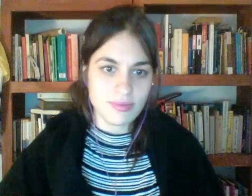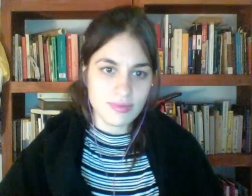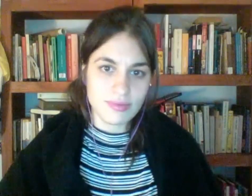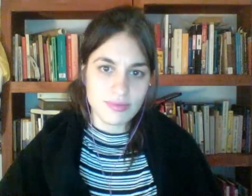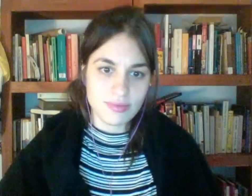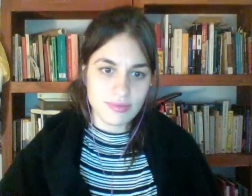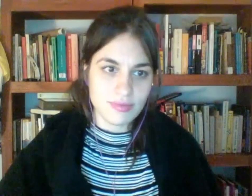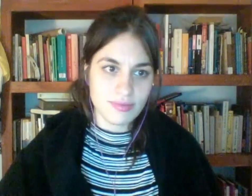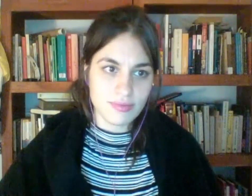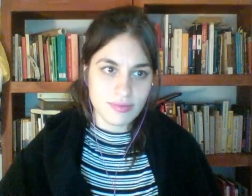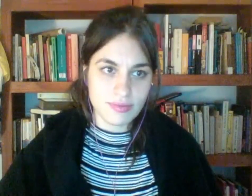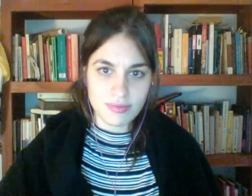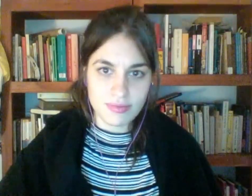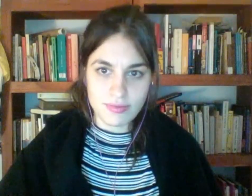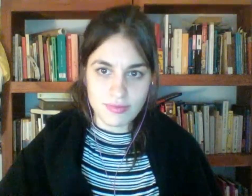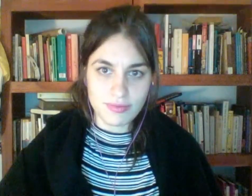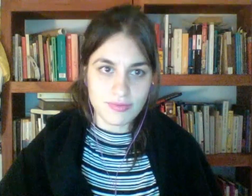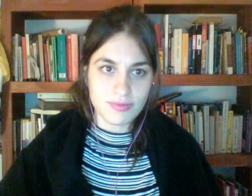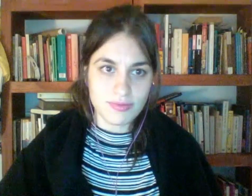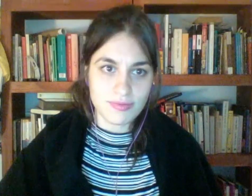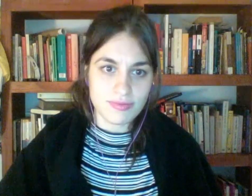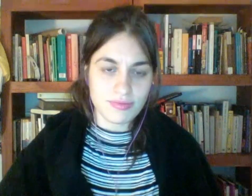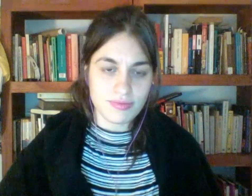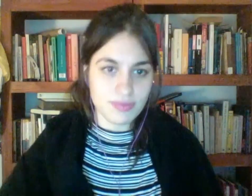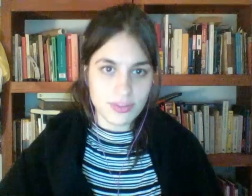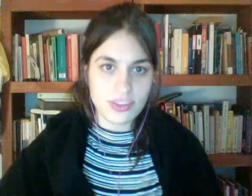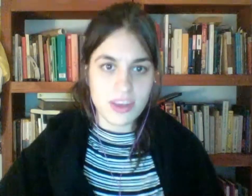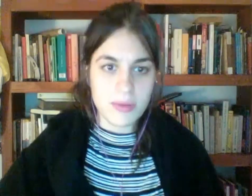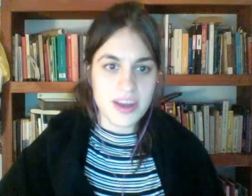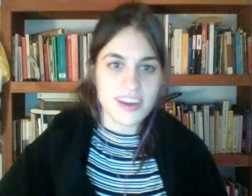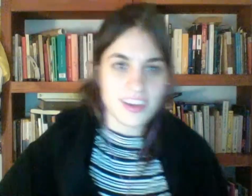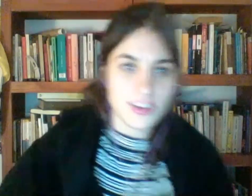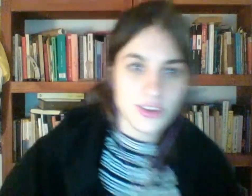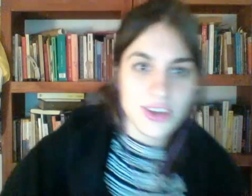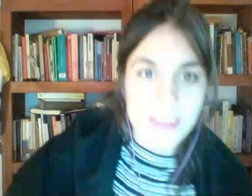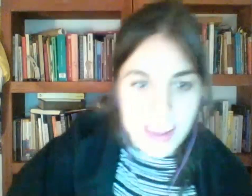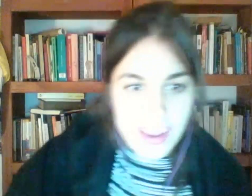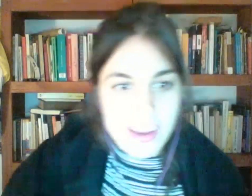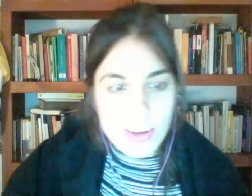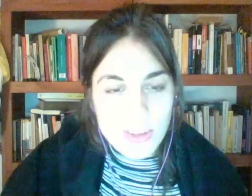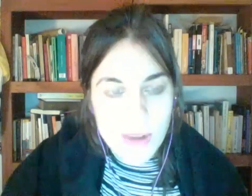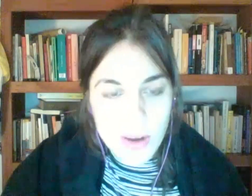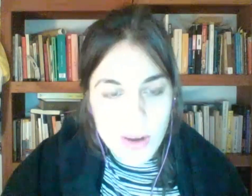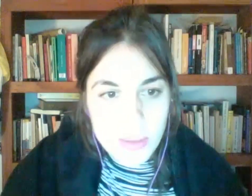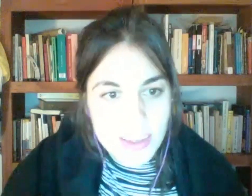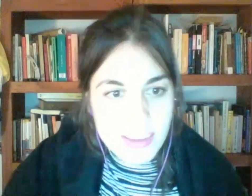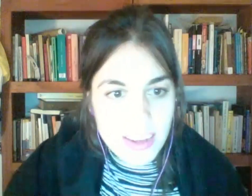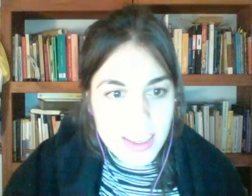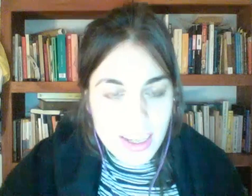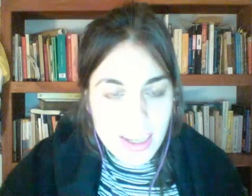cierre de este evento María aquí estoy continúa los comentarios aquí en el chat